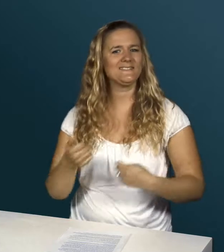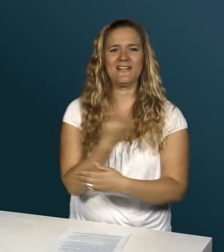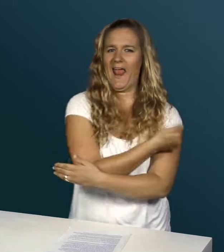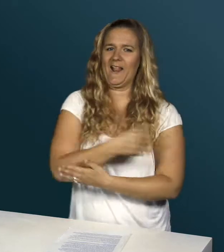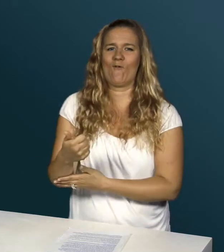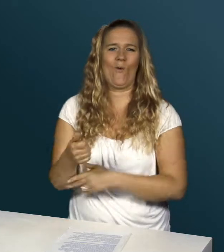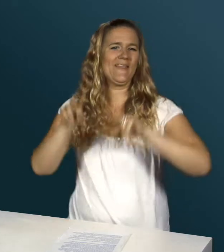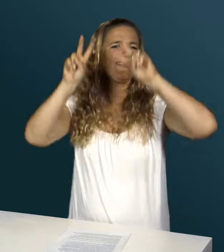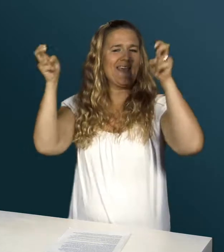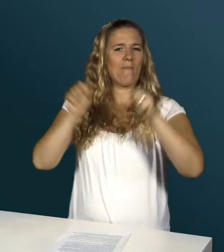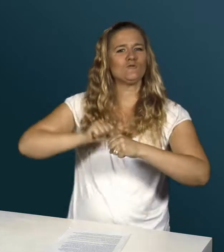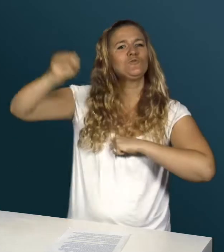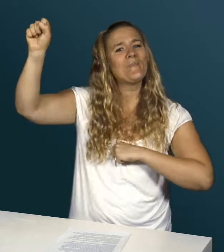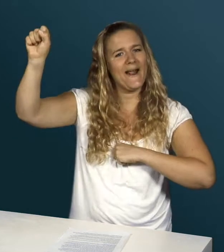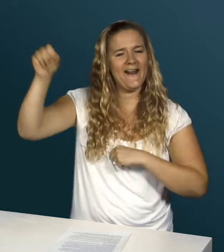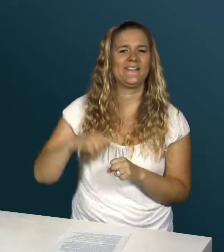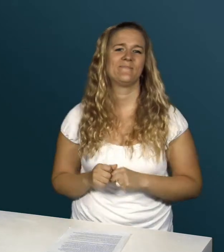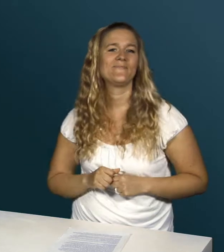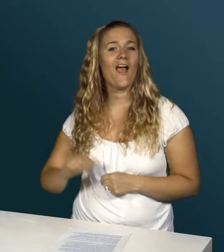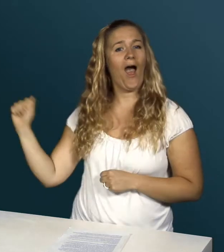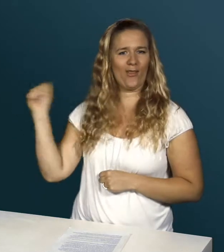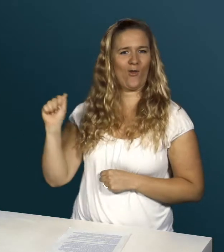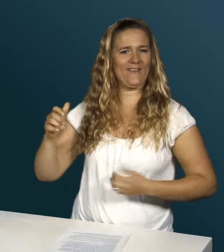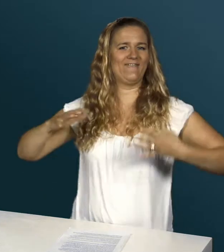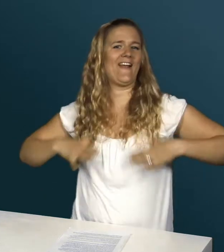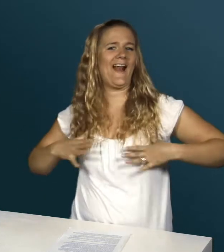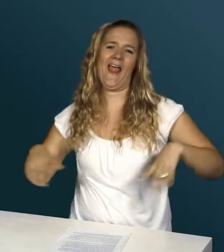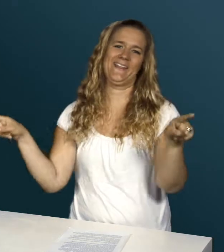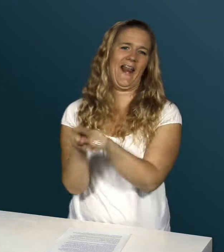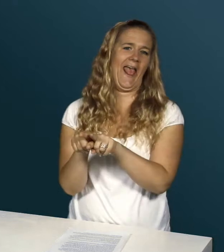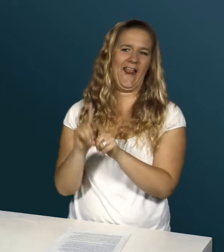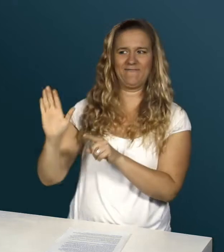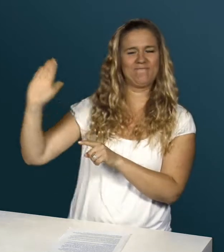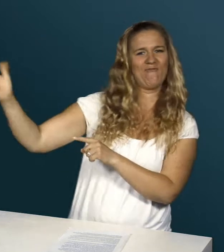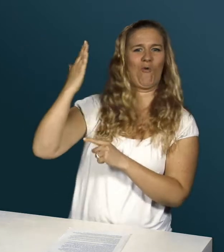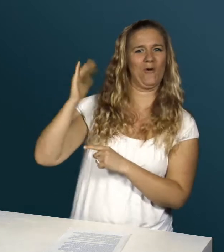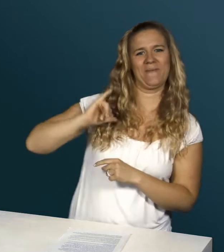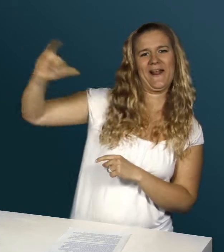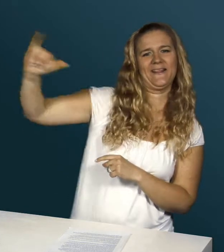eine Woche zum Thema Superhelden. Anthony wird sich verkleiden wie sein Vorbild Hawkeye.